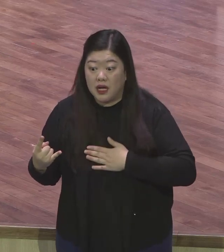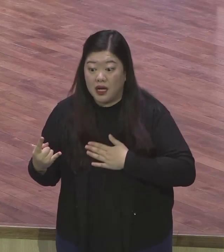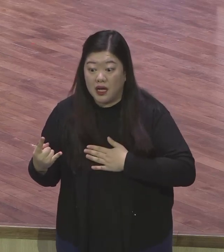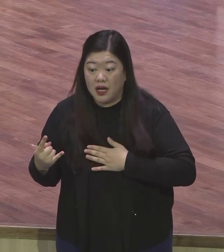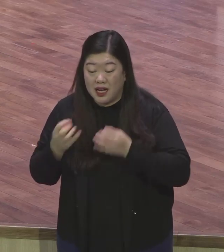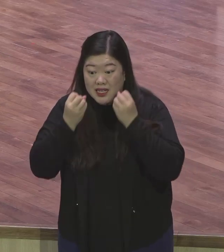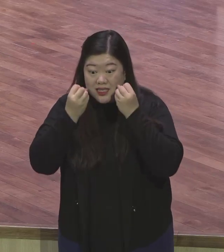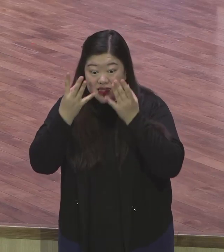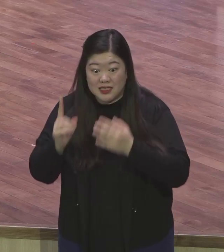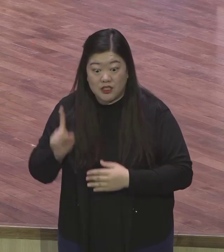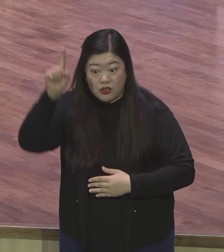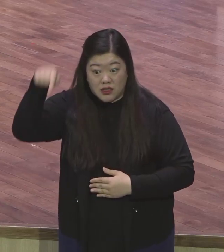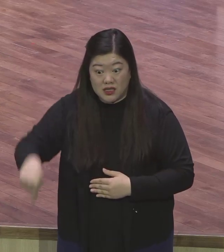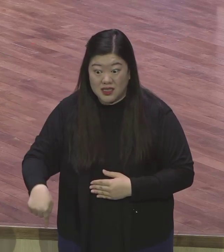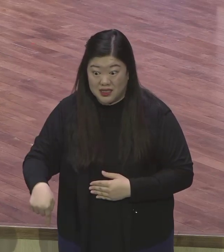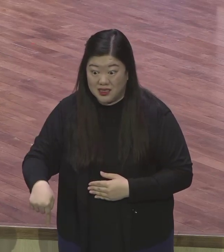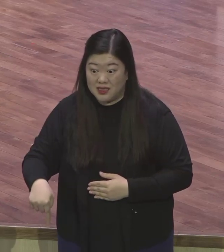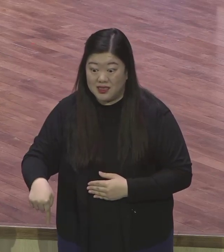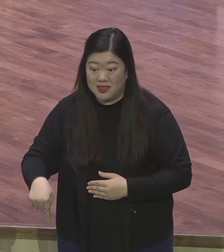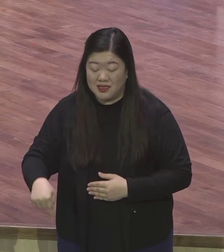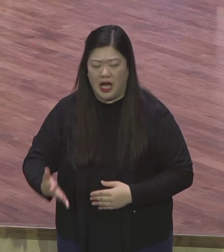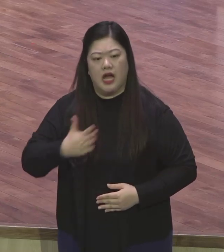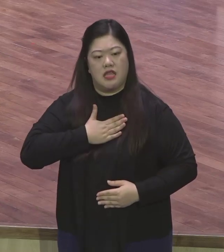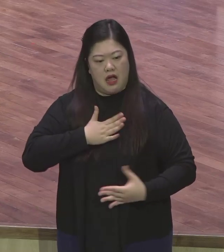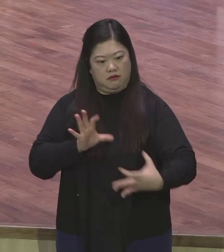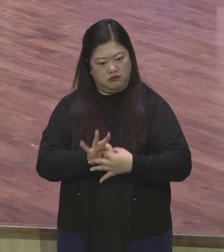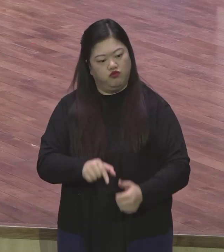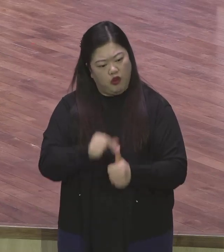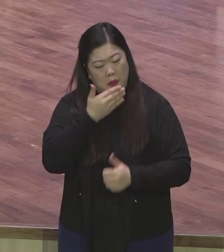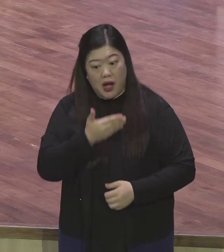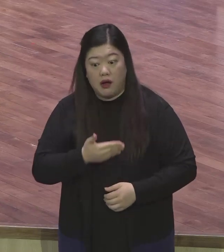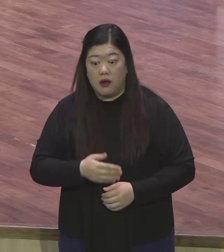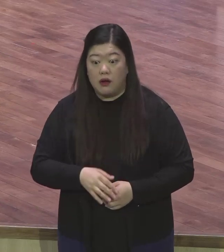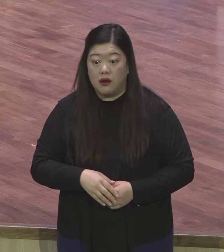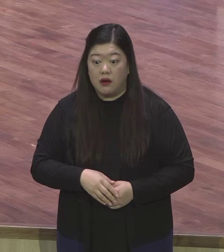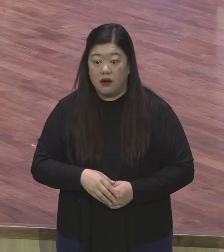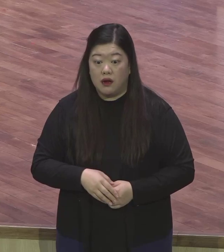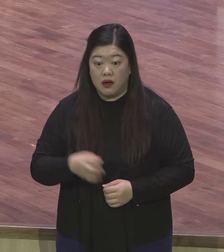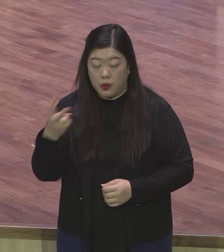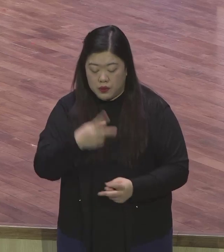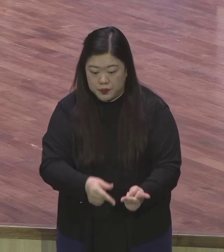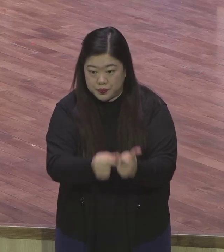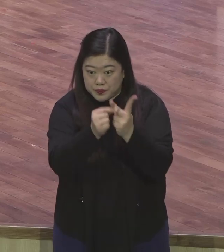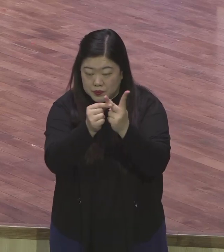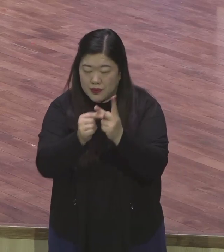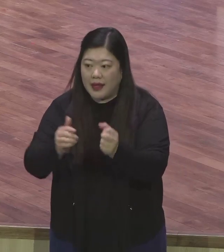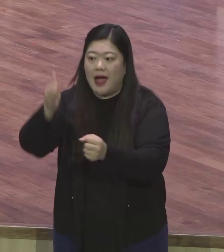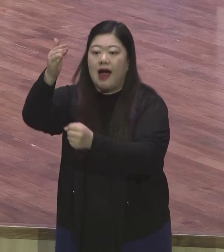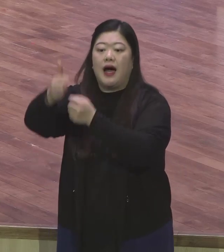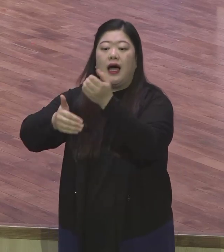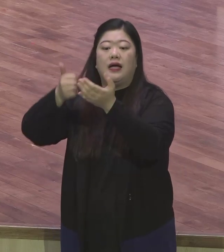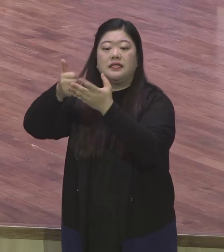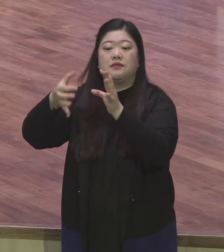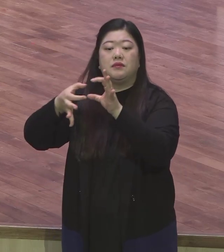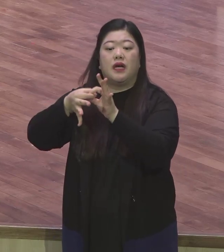그냐말로 이 무슨 뭡니까? 하나님의 교회. 하나님의 교회. 교주가 뭐예요 여러분?